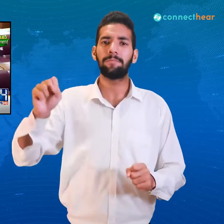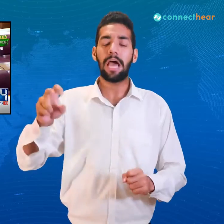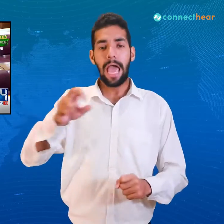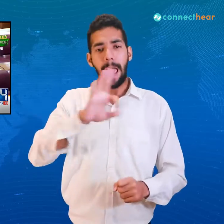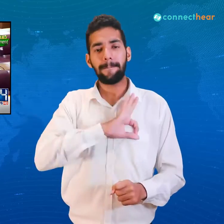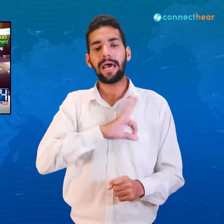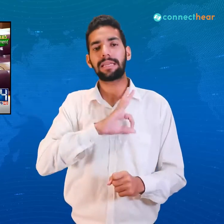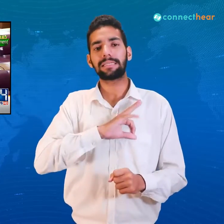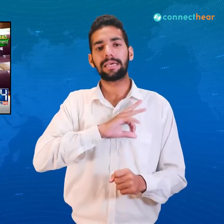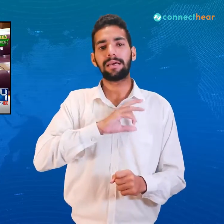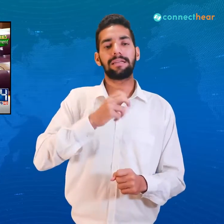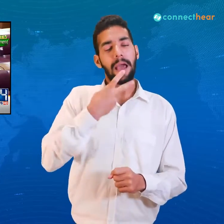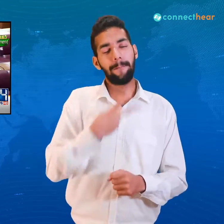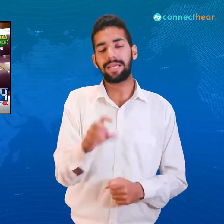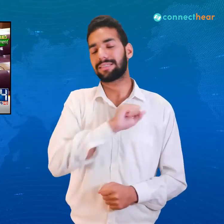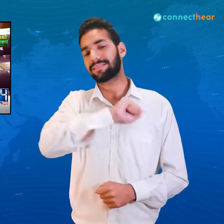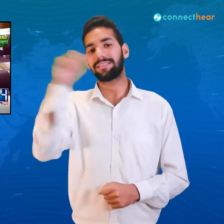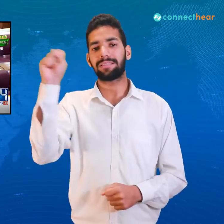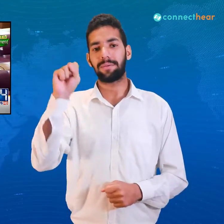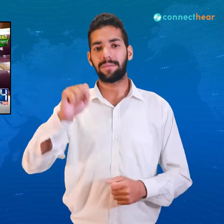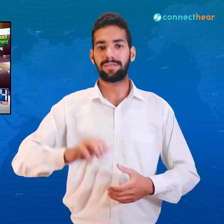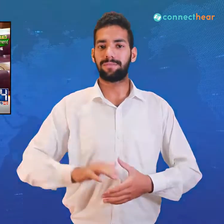پاکستان زندہ باد عمران خان پاہندہ باد